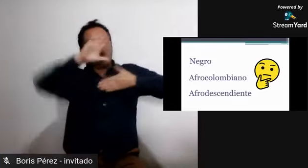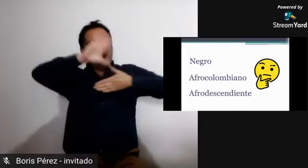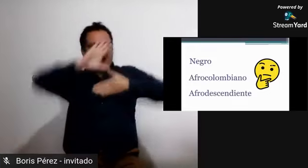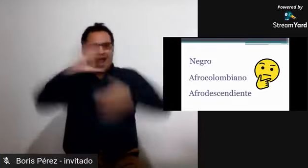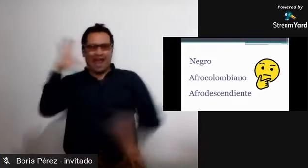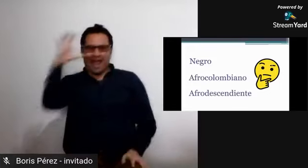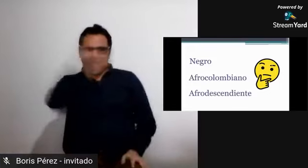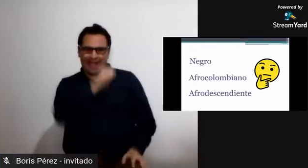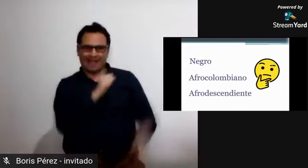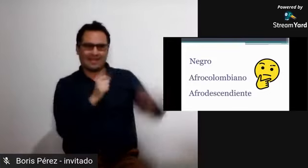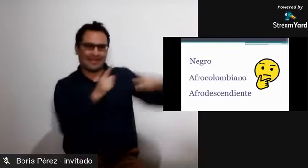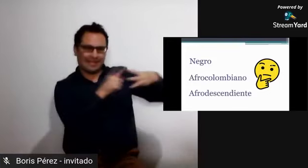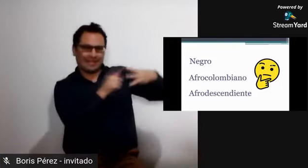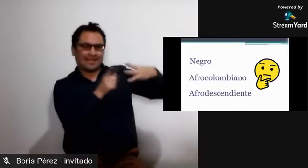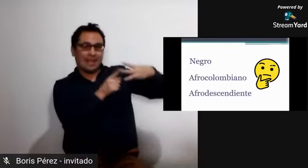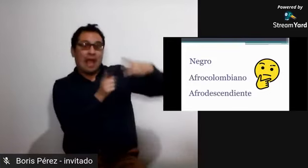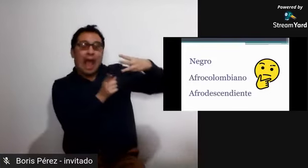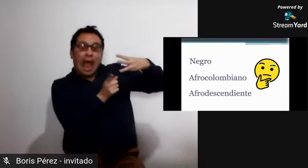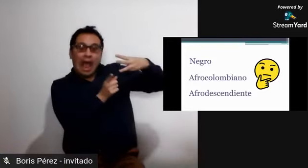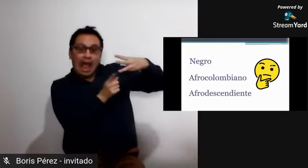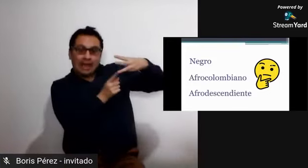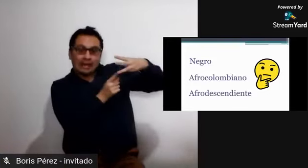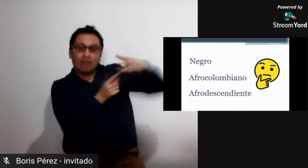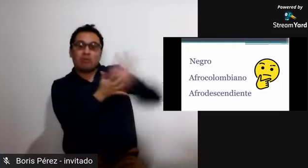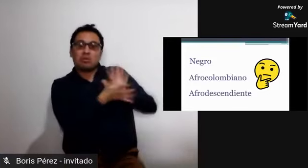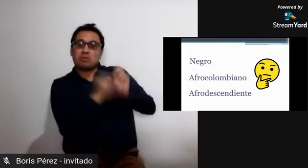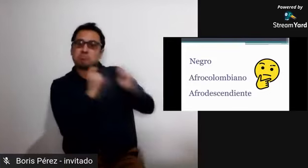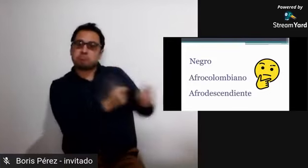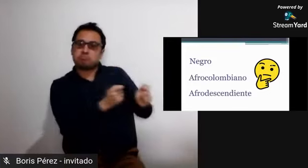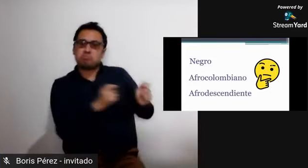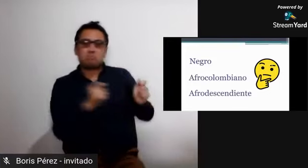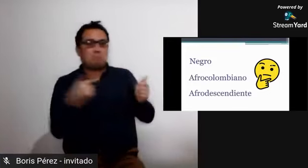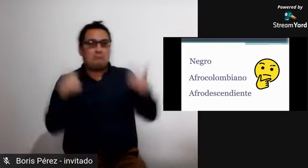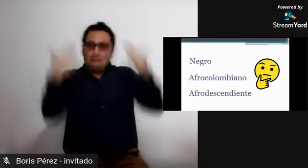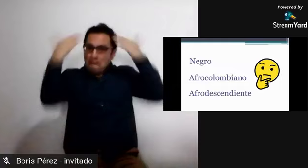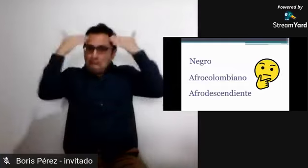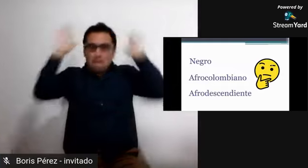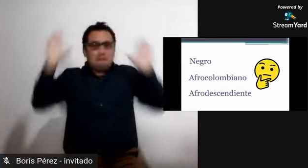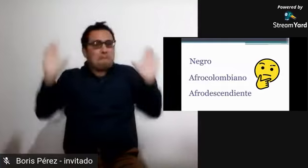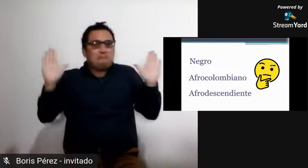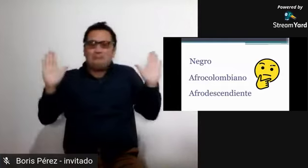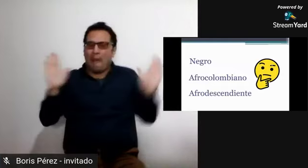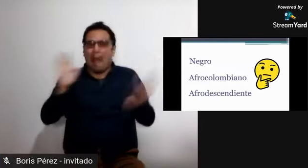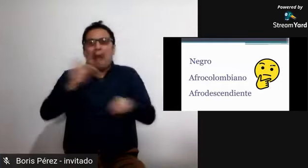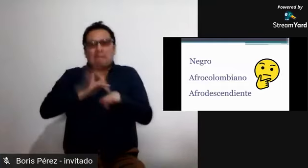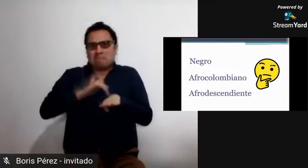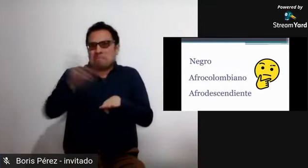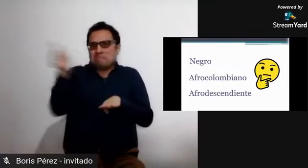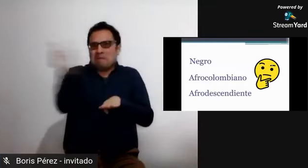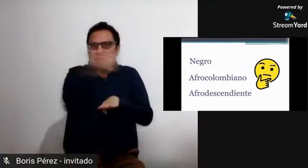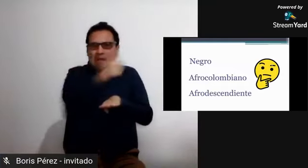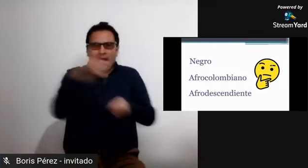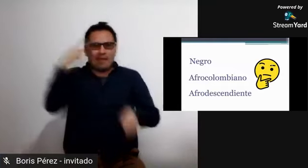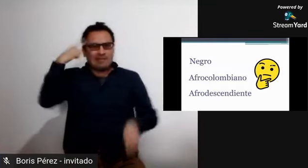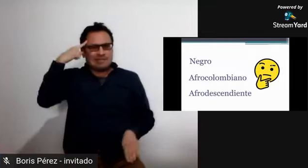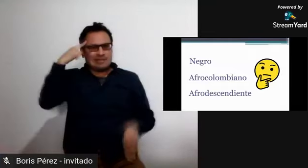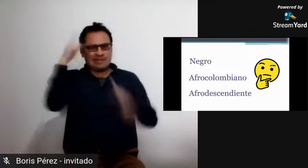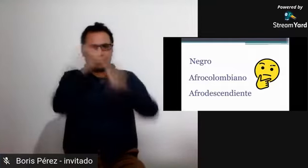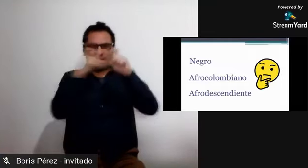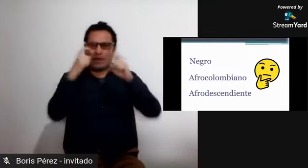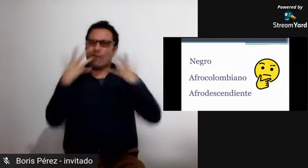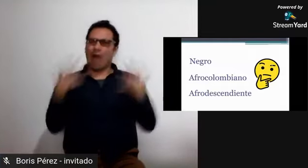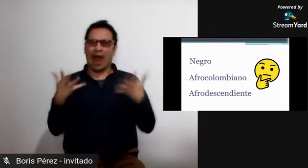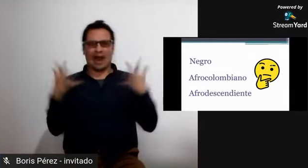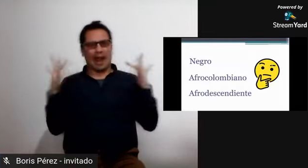un sinnúmero de costumbres y de patrones que se entrelazan culturalmente con esas